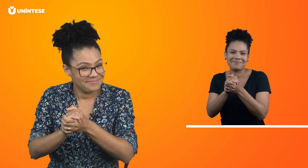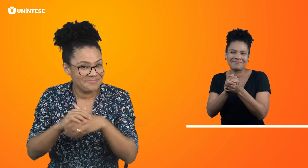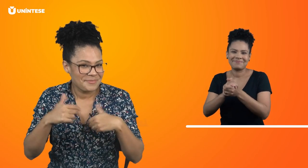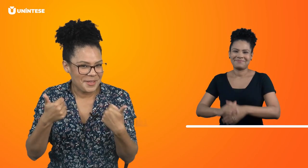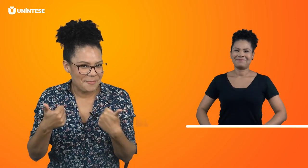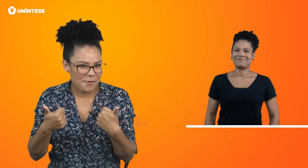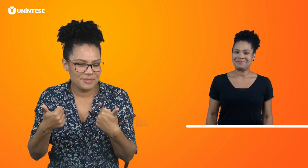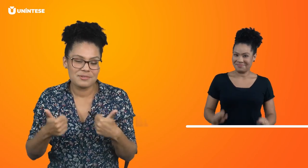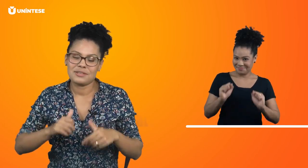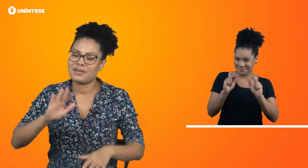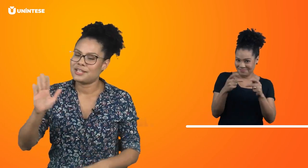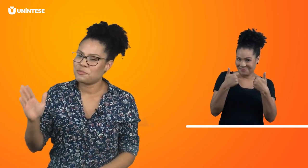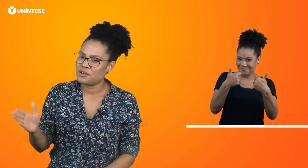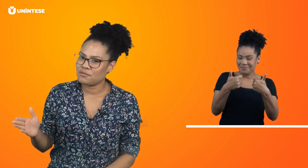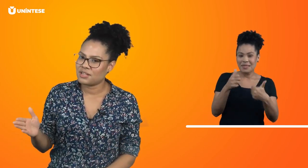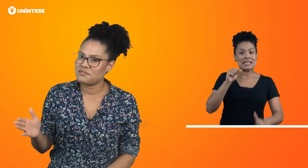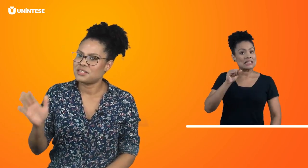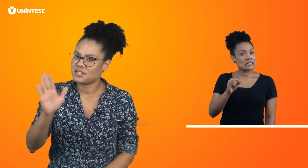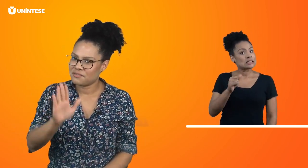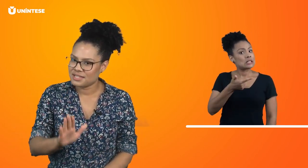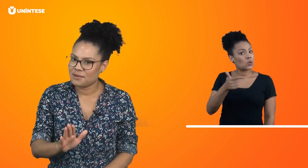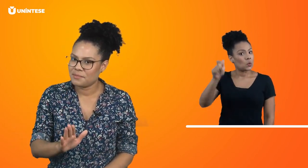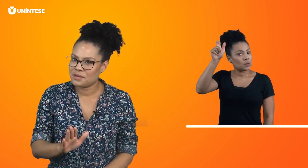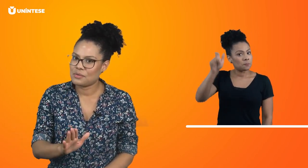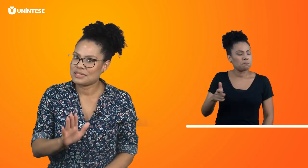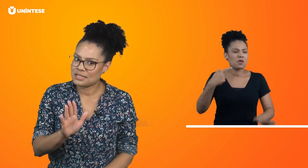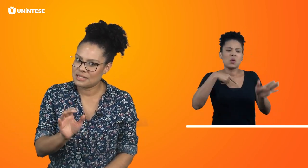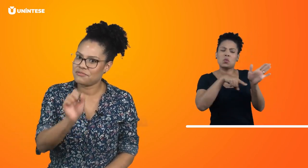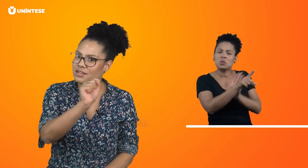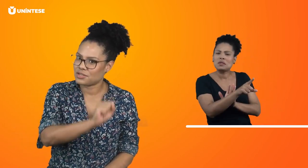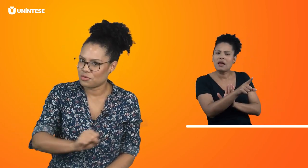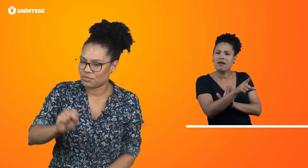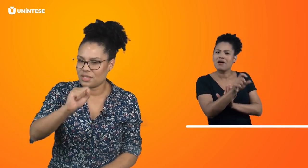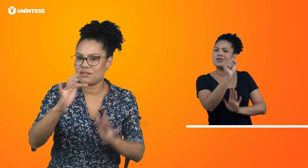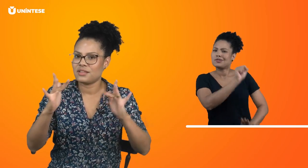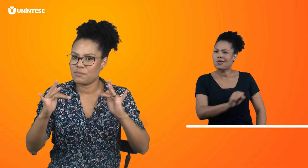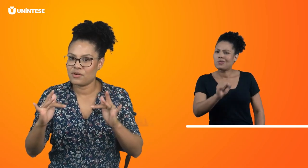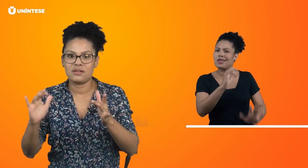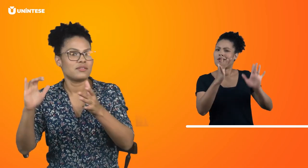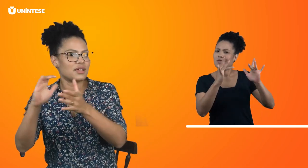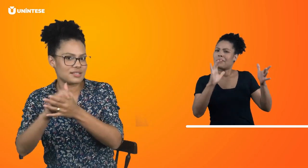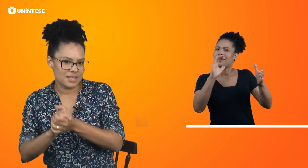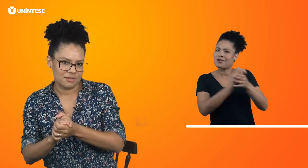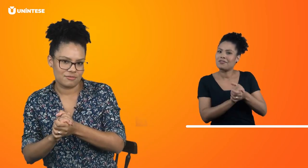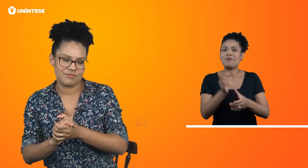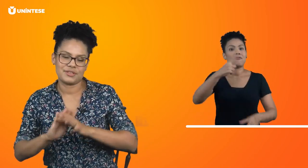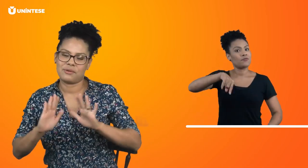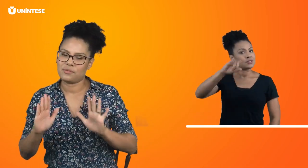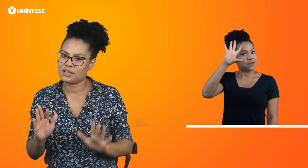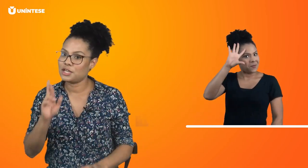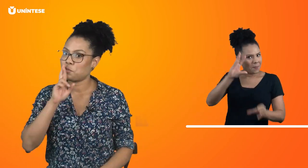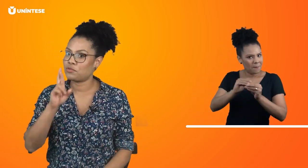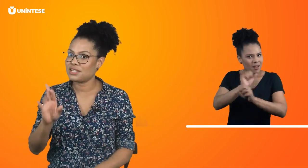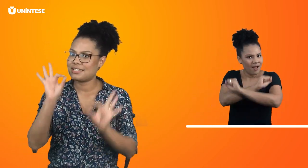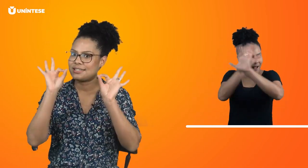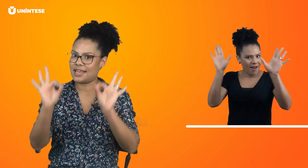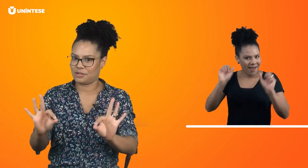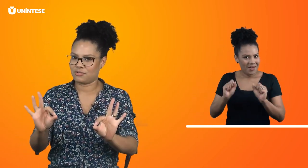Tá bom? Então, se alguém te perguntar, você já vai saber o que significa solteiro, namorando e casado. Você vai poder responder certo.